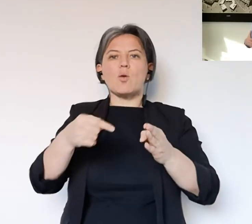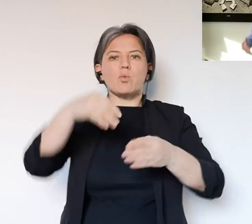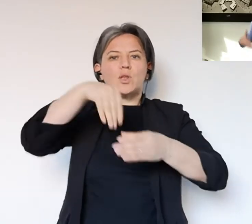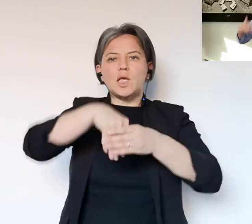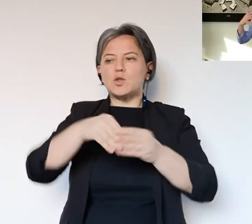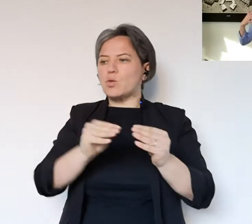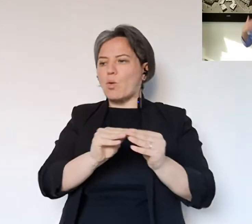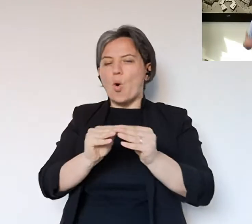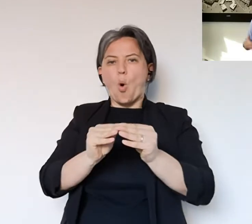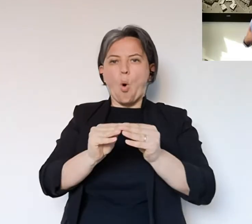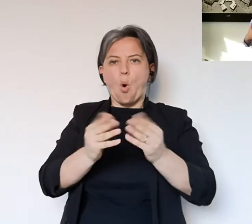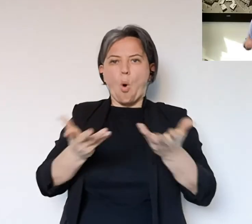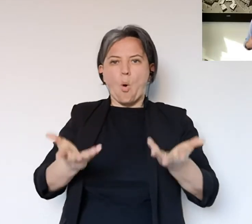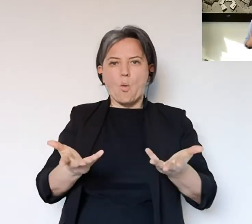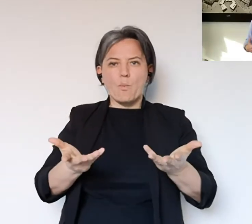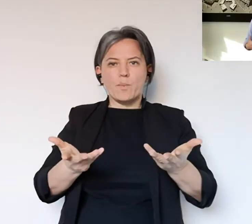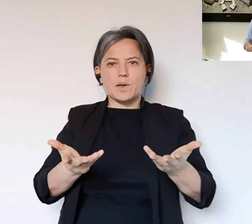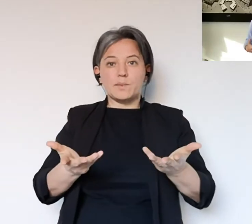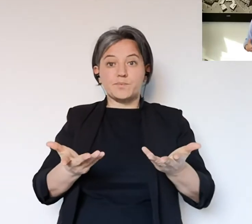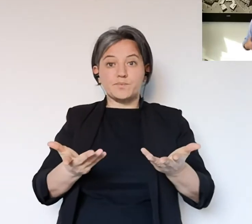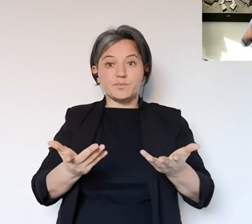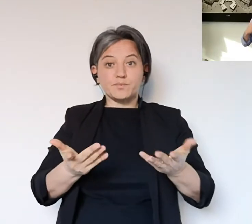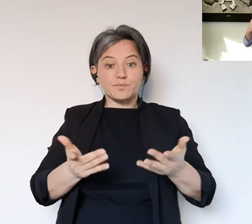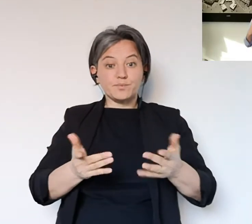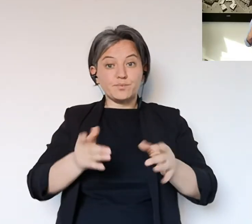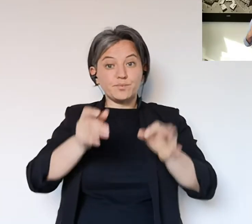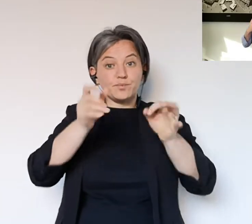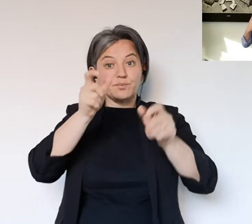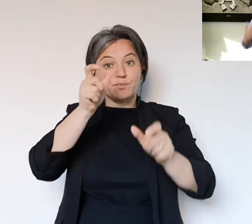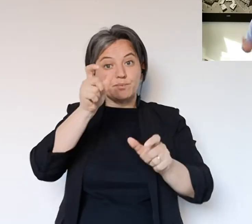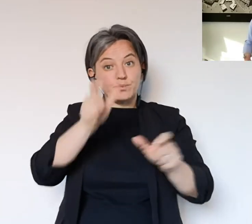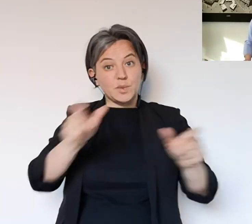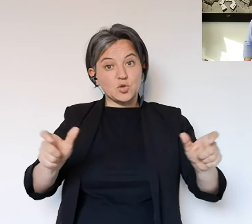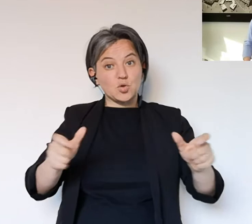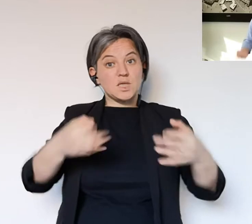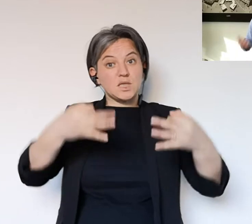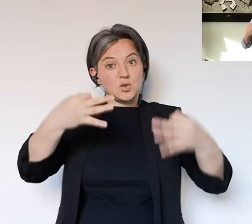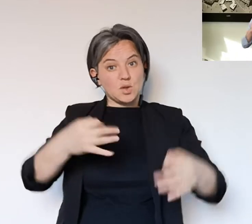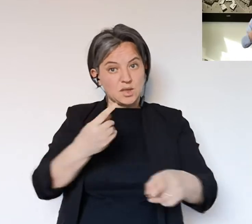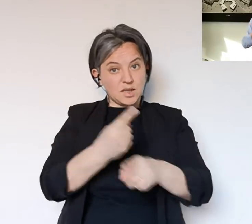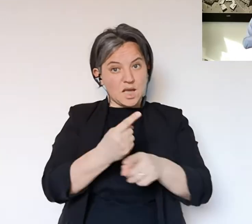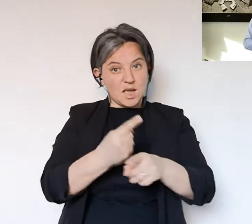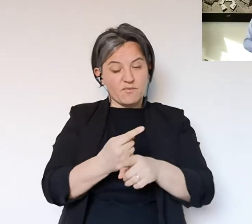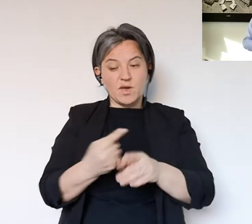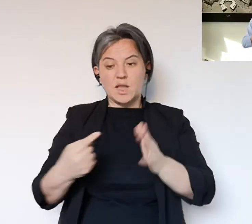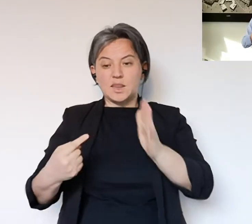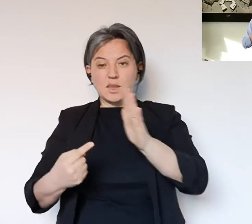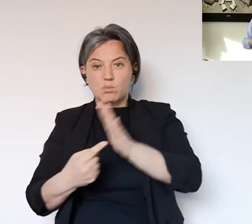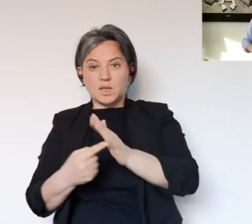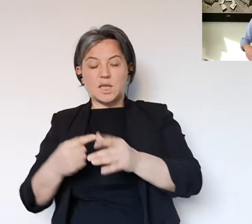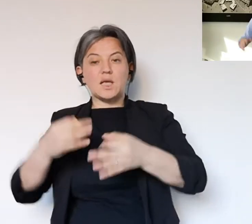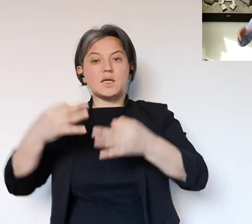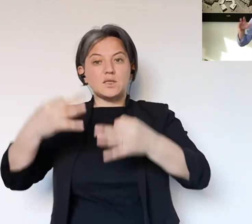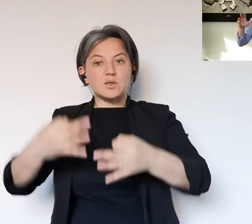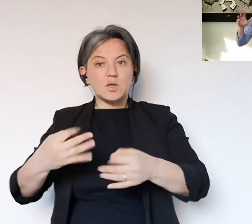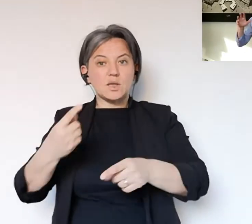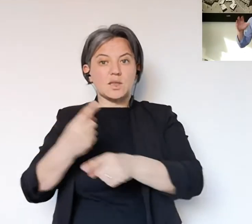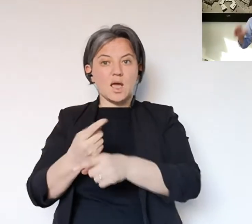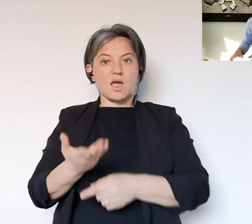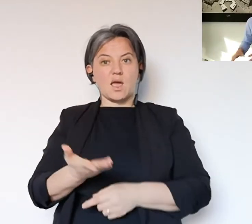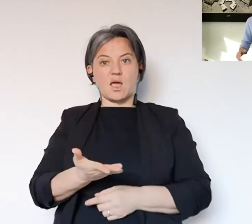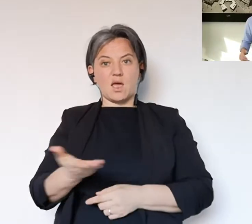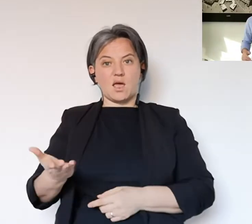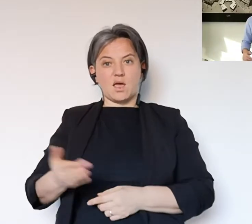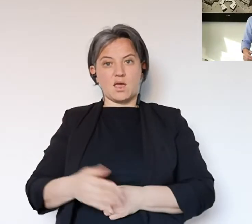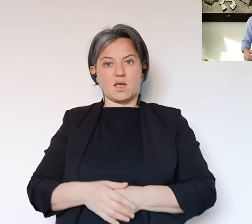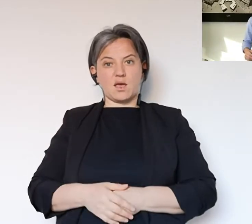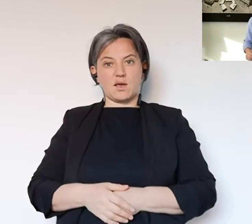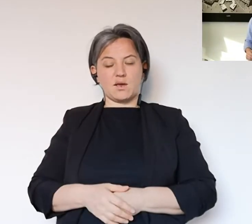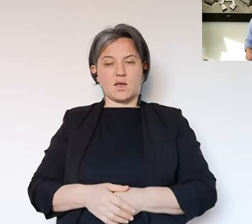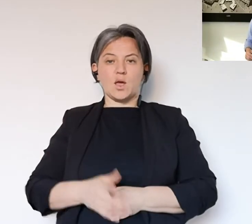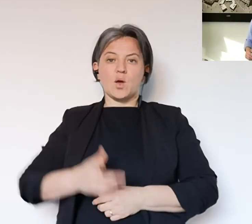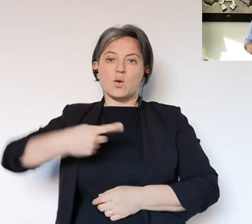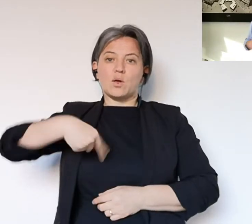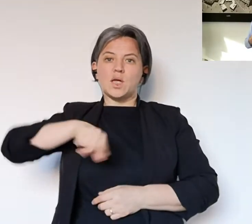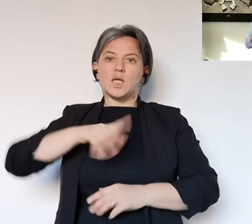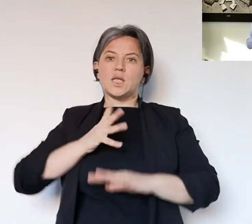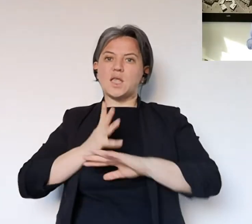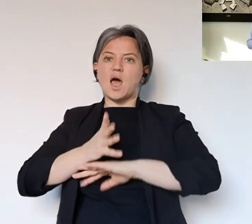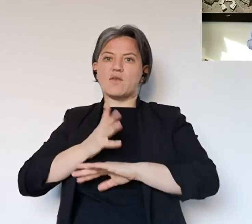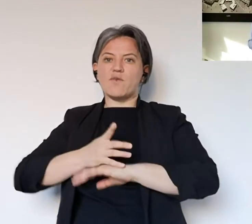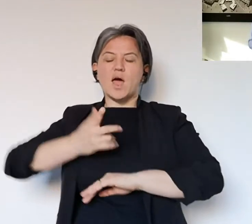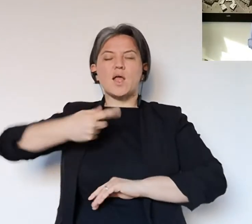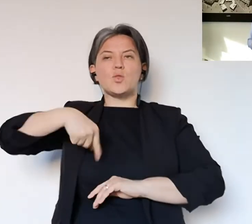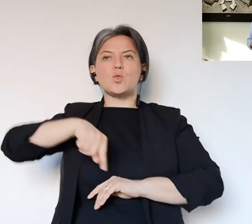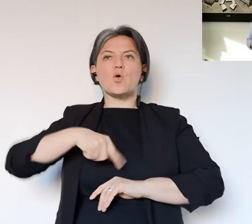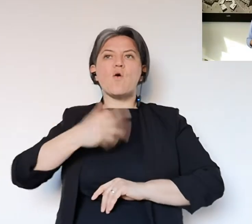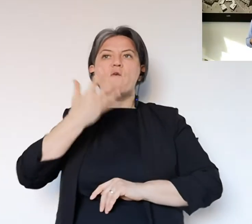che accade dentro quei locali nella sicurezza reciproca, nella sicurezza di chi ci lavora dentro, nella sicurezza dei